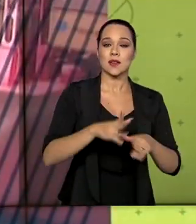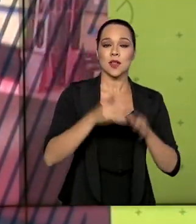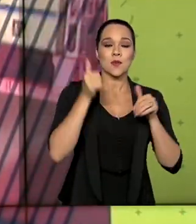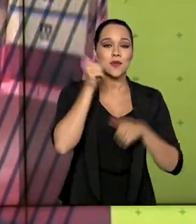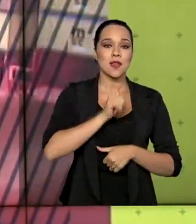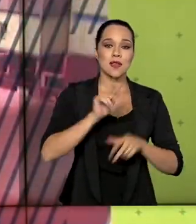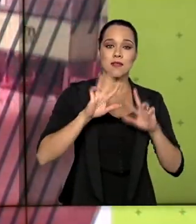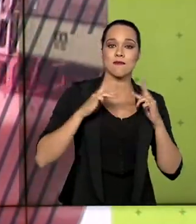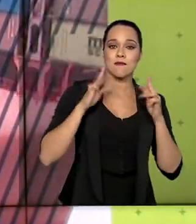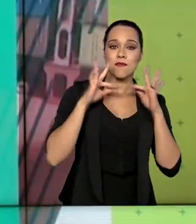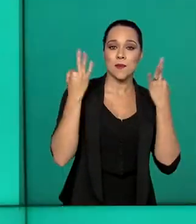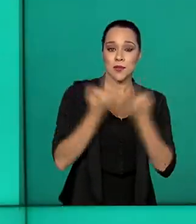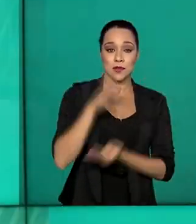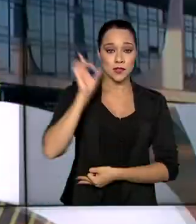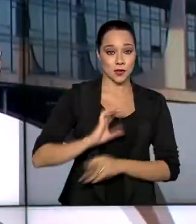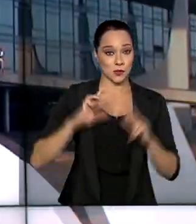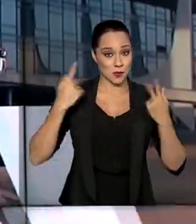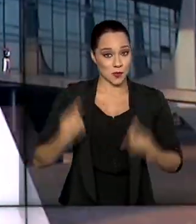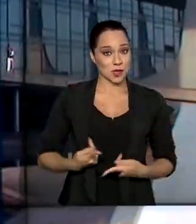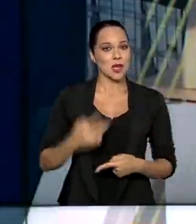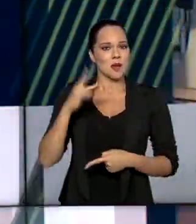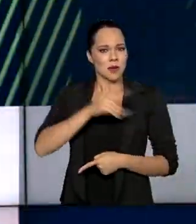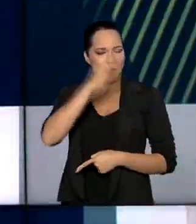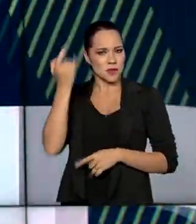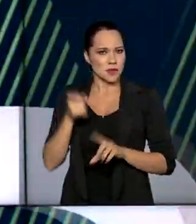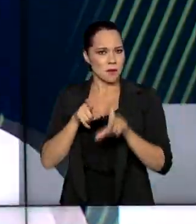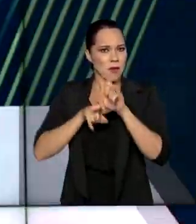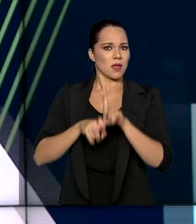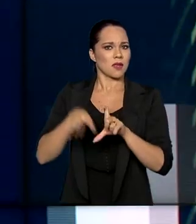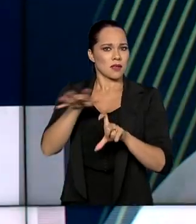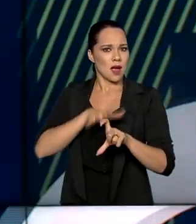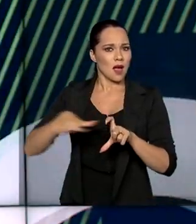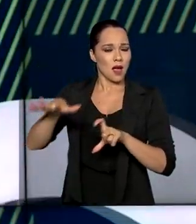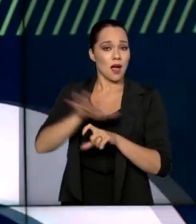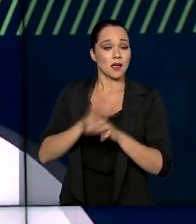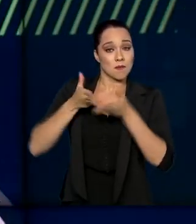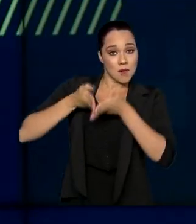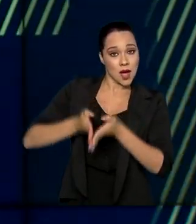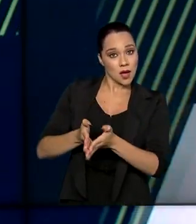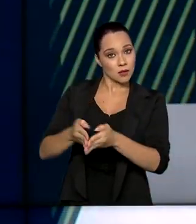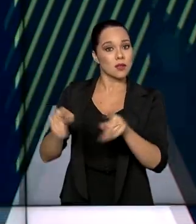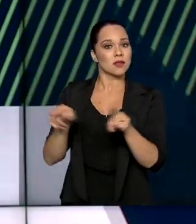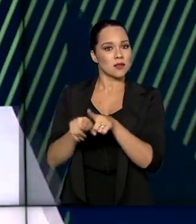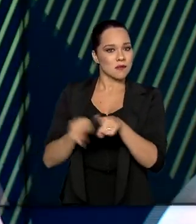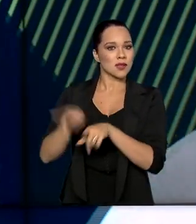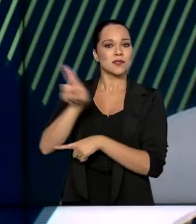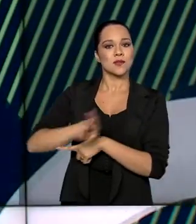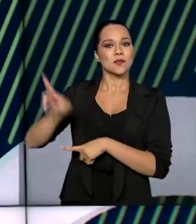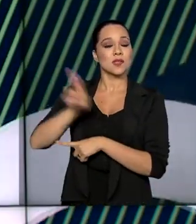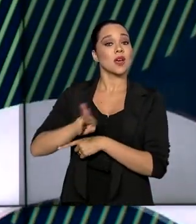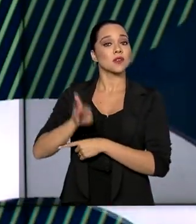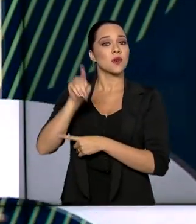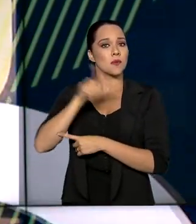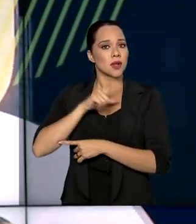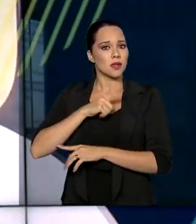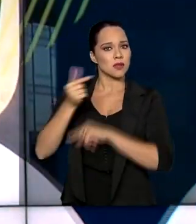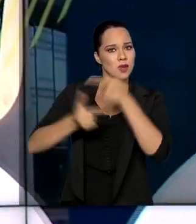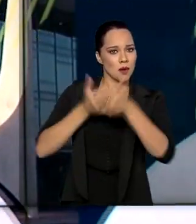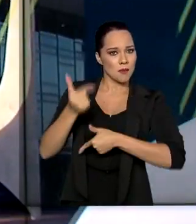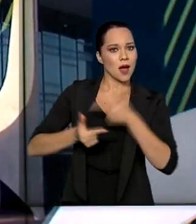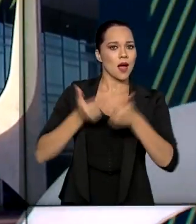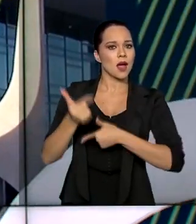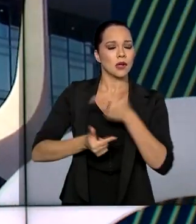Família e dos Direitos Humanos para que as dependências das agências barco também sejam utilizadas para oferecer os